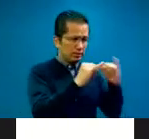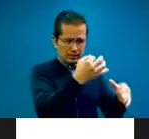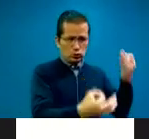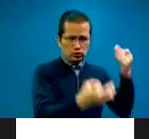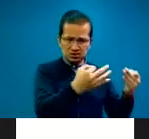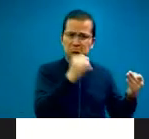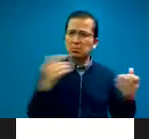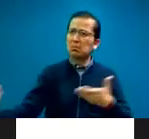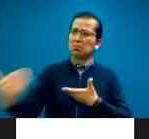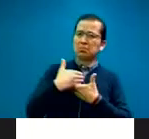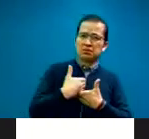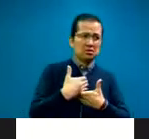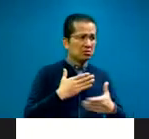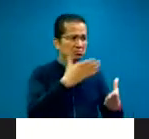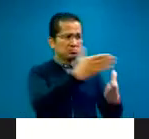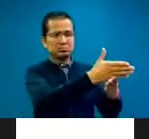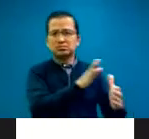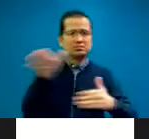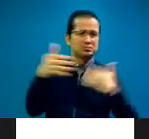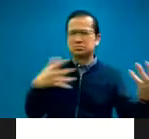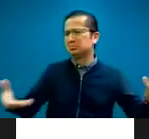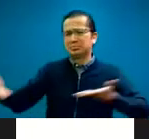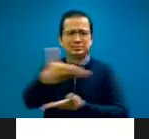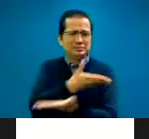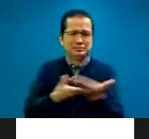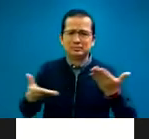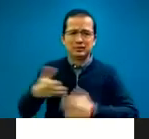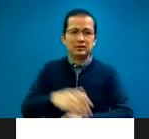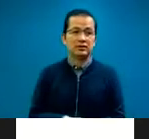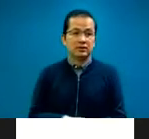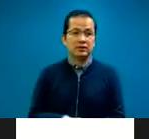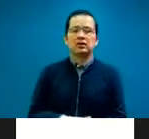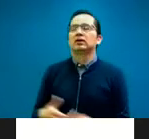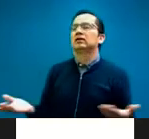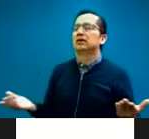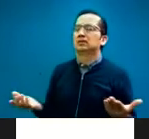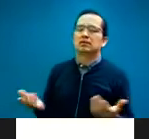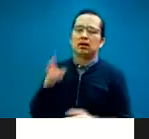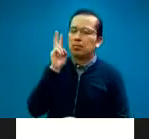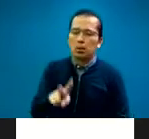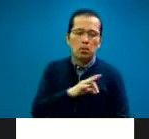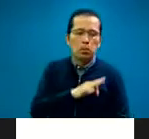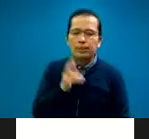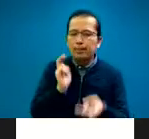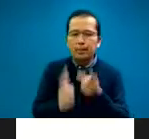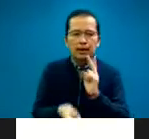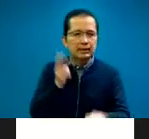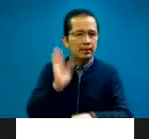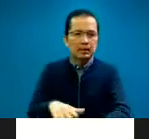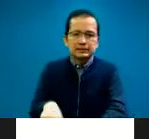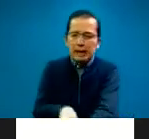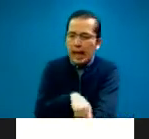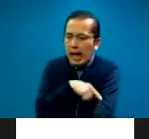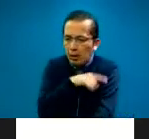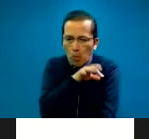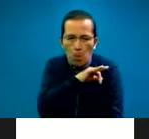interpretación en el área médica. Así es. Ay, José, pues nos podríamos quedar platicando todo el día porque aparte yo, tú y yo